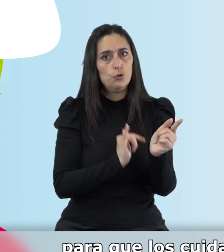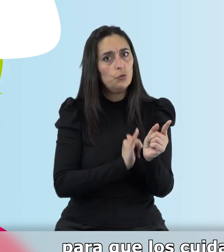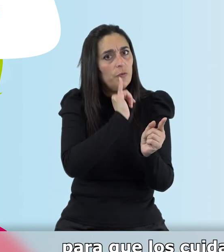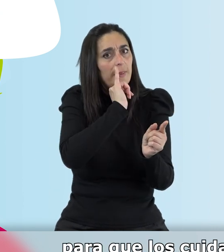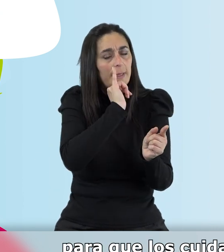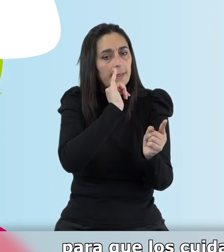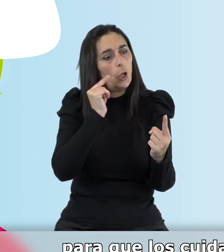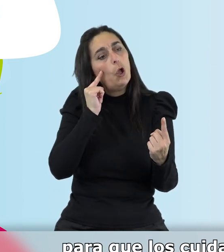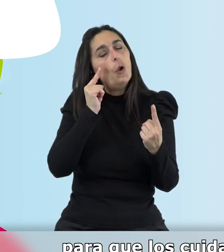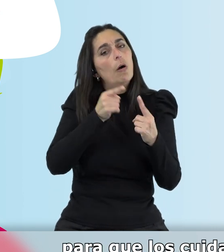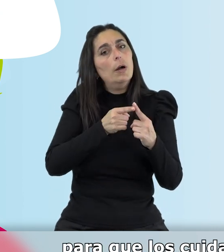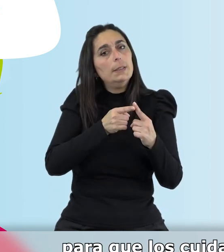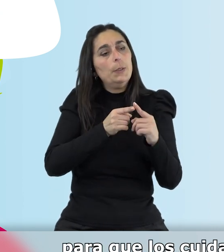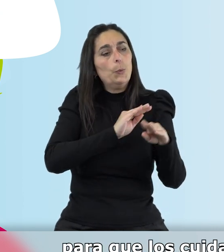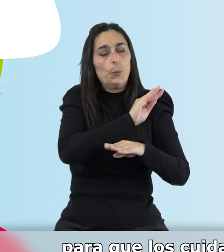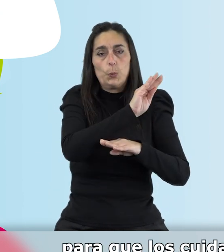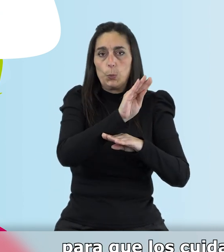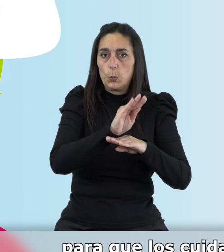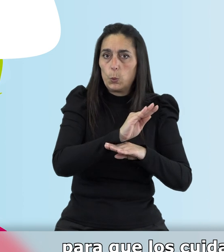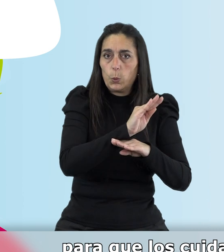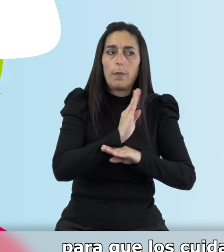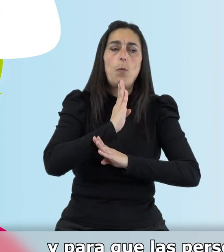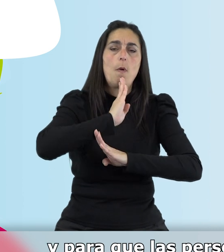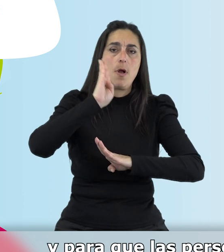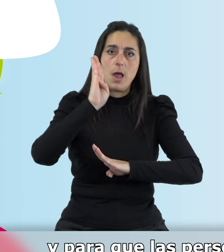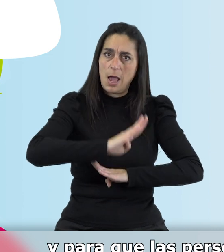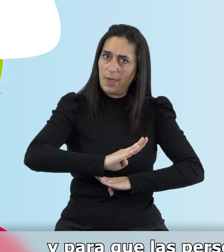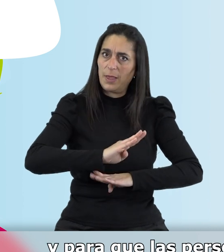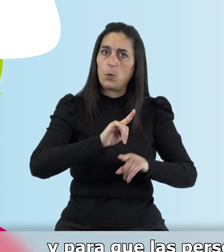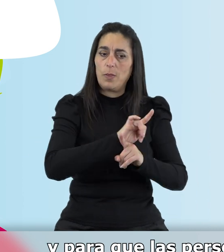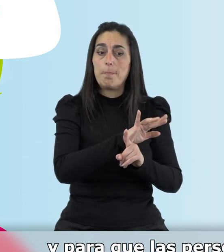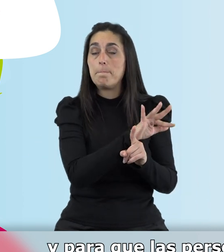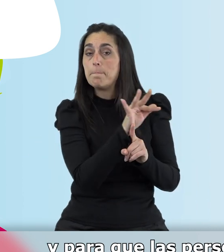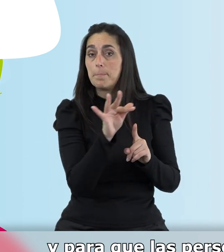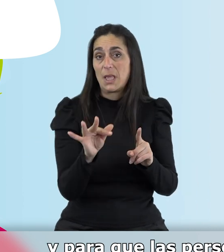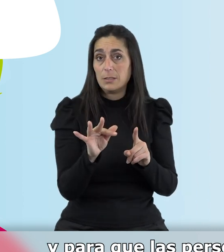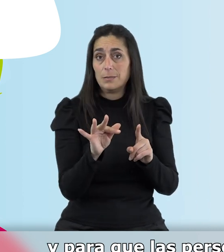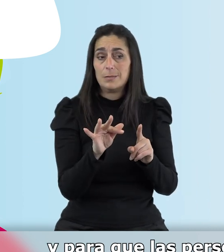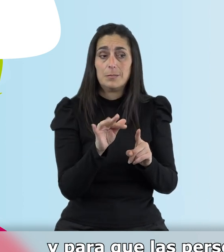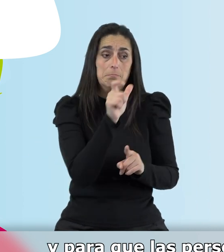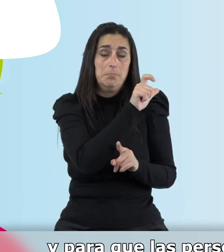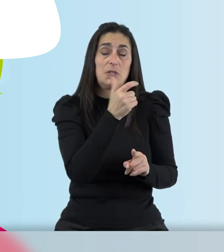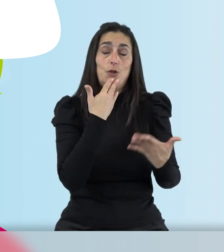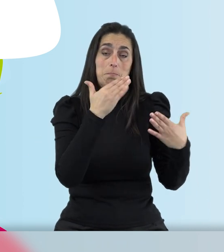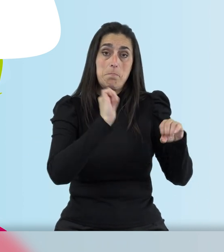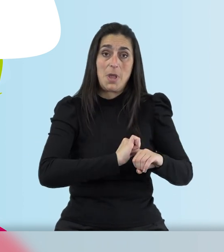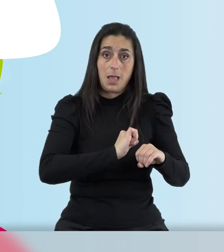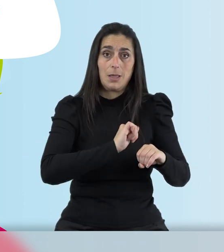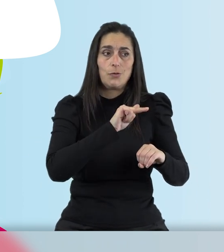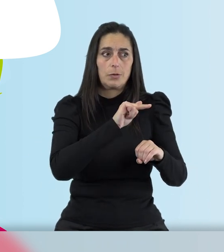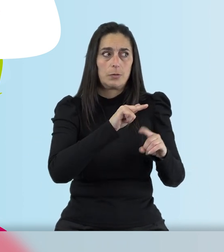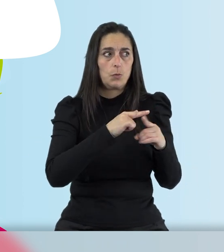los cuidados puedan ser provistos de la manera adecuada y para que las personas mayores, en este caso,